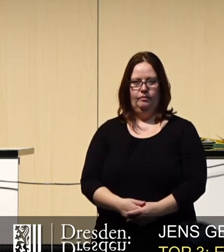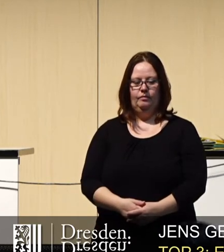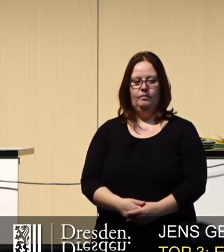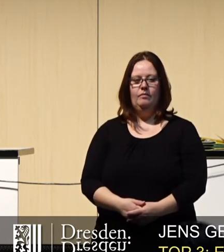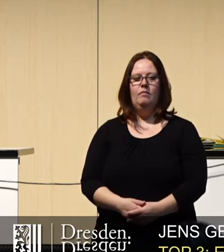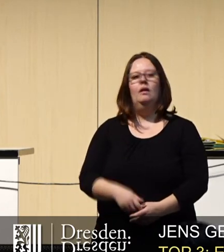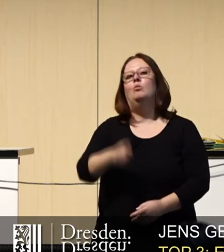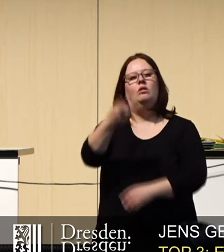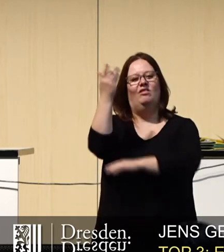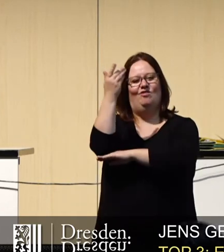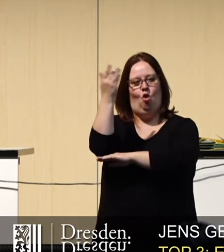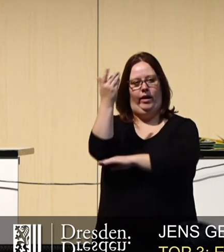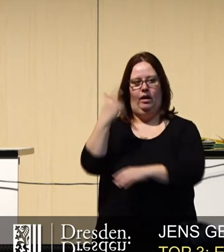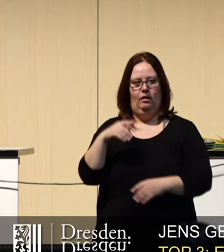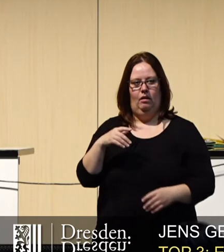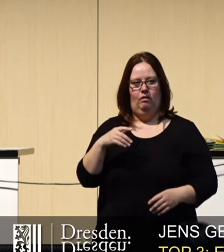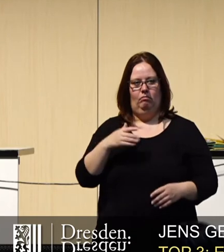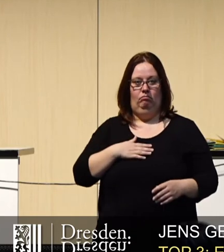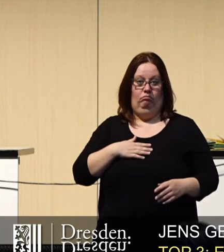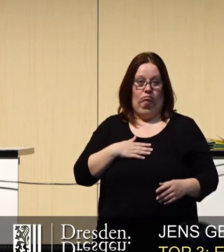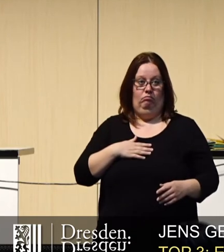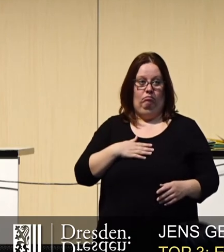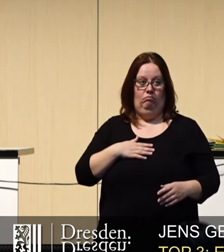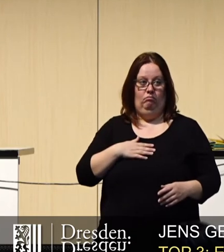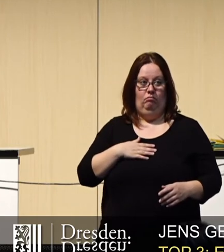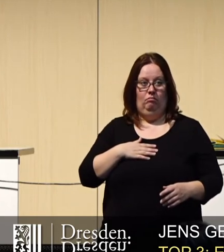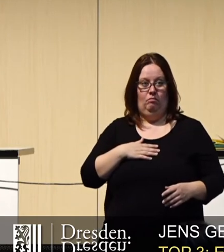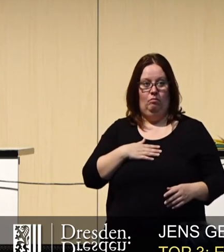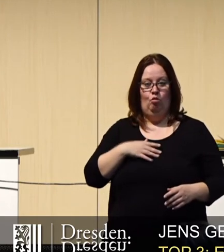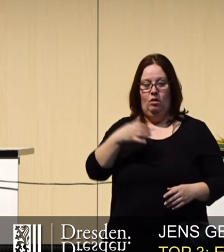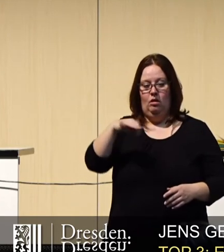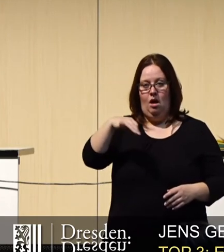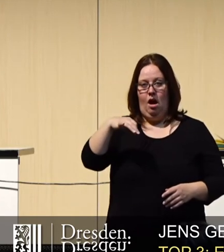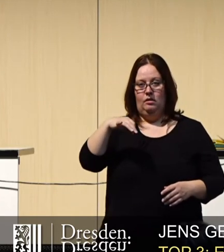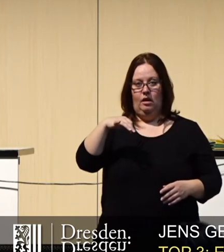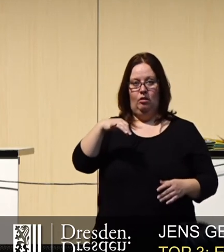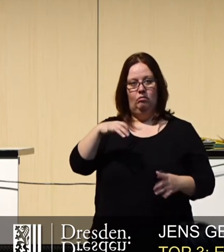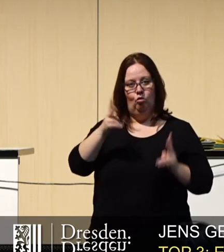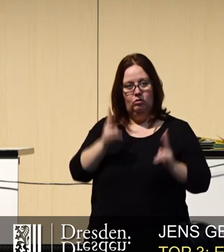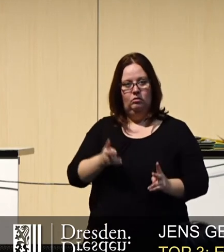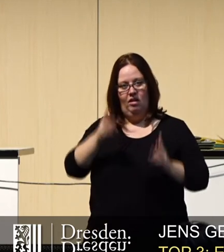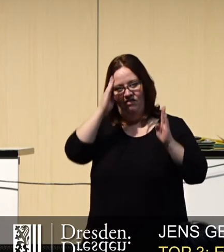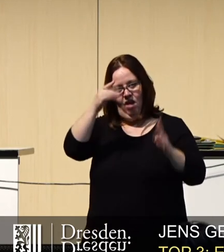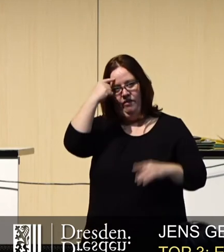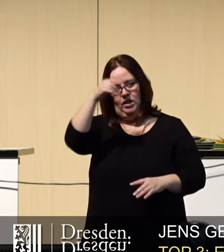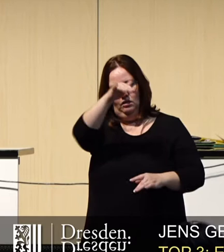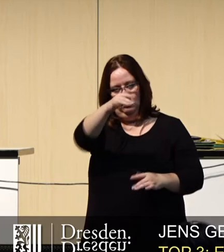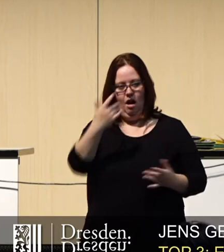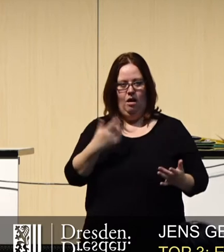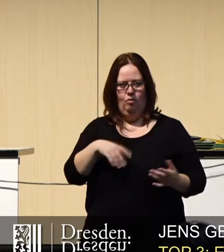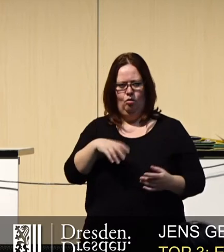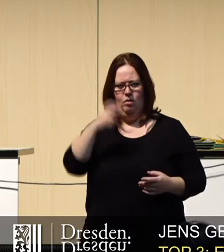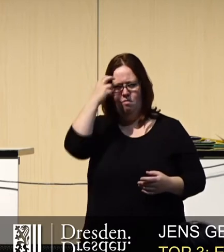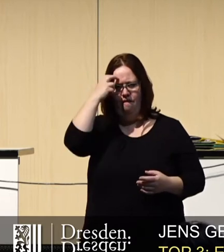Der Vorredner, dem ich aus meiner Sicht als einzigsten ein tiefgründiges Fachwissen zugestehe, hat